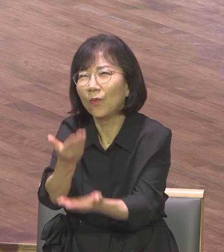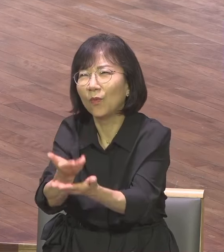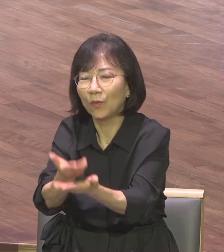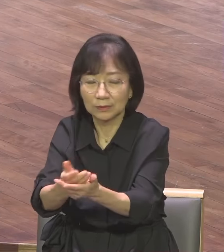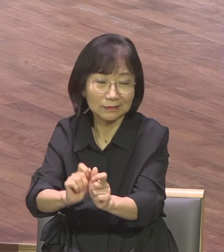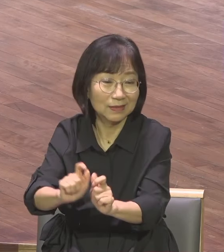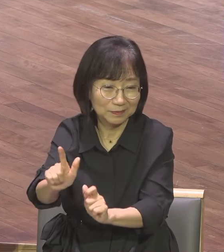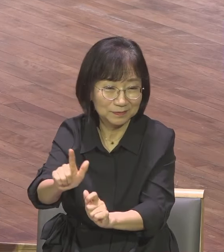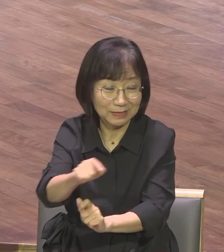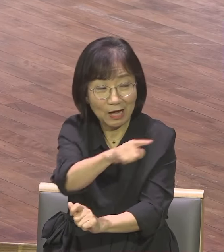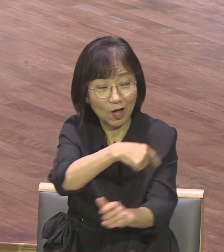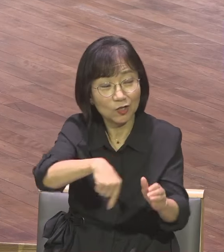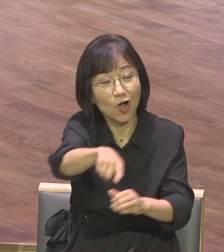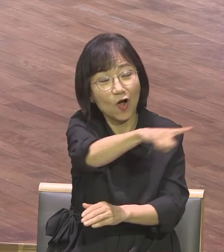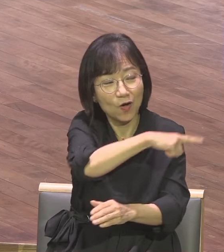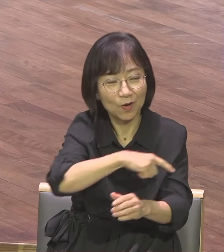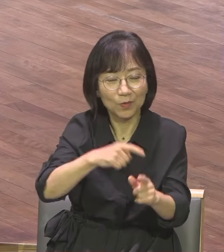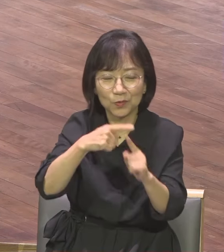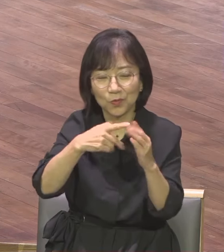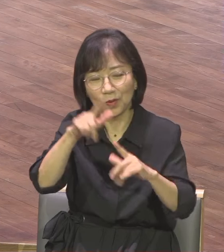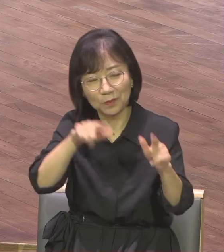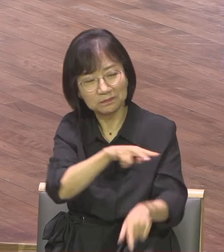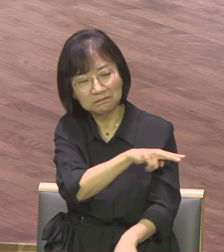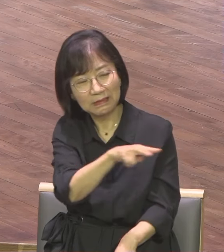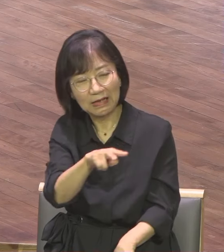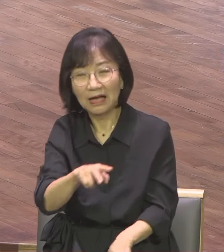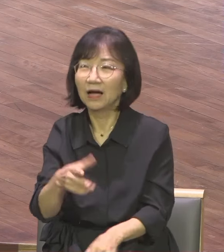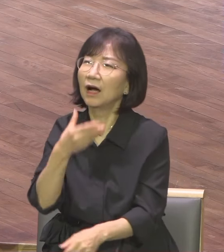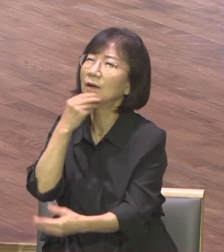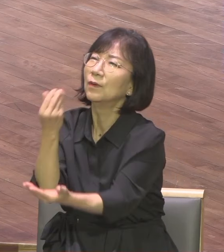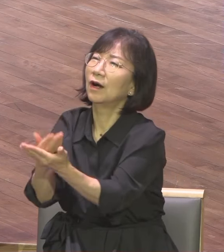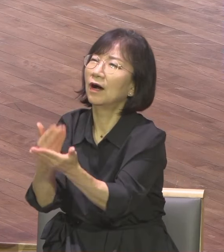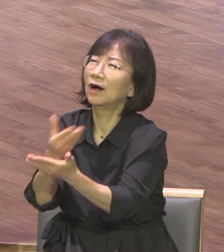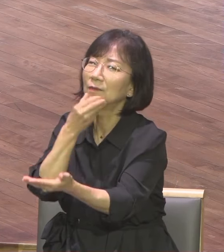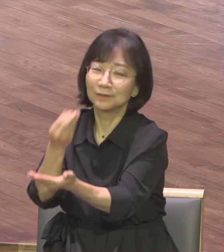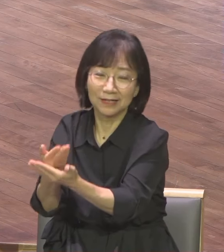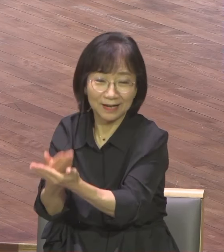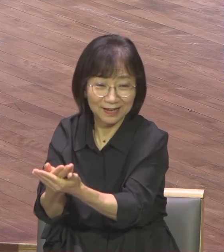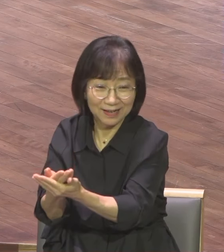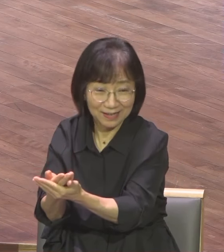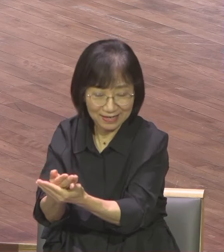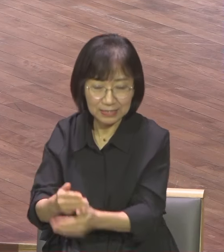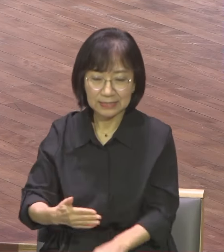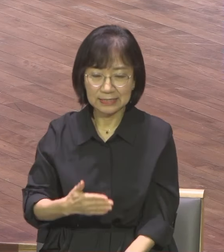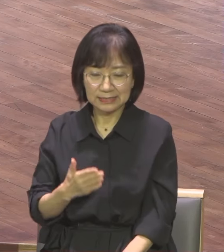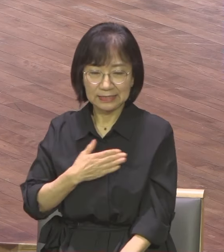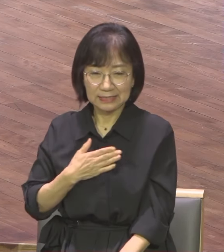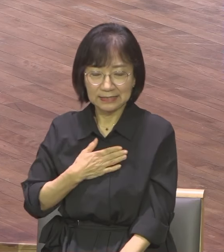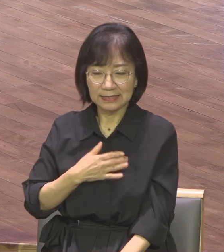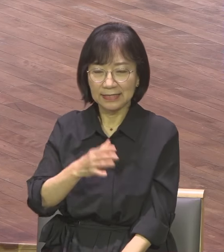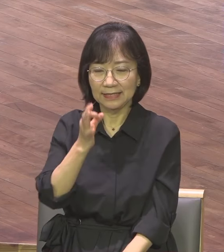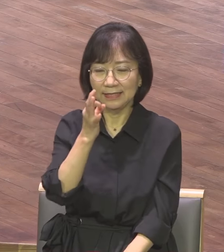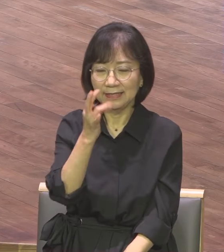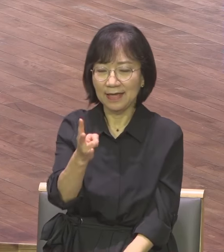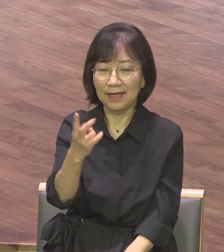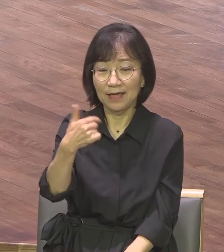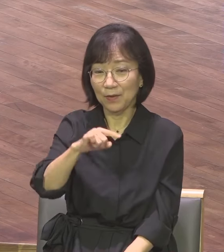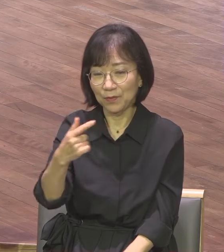교회 안에 너무 많아요 저는 예원교회에서 오랫동안 부교육자 생활도 했지만 일반